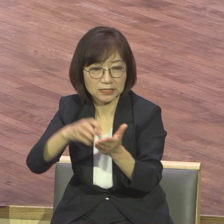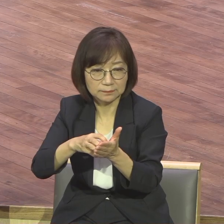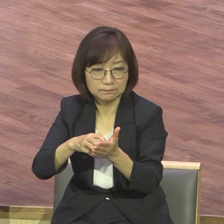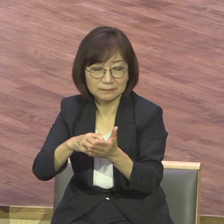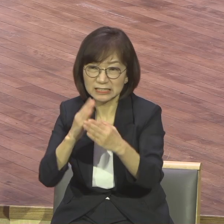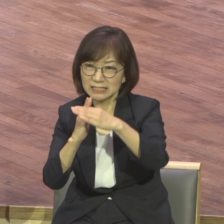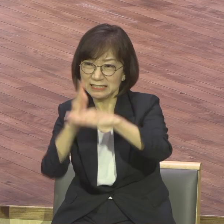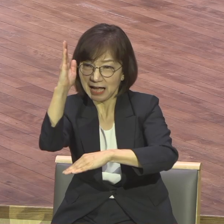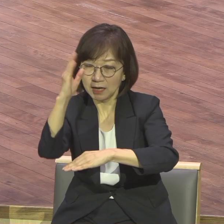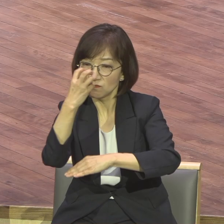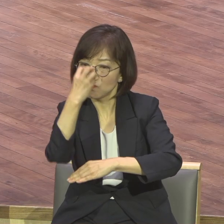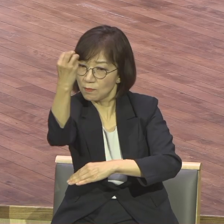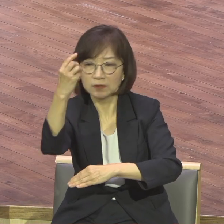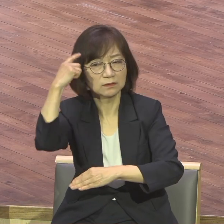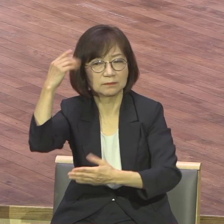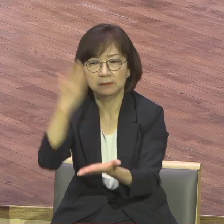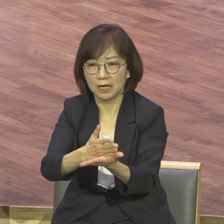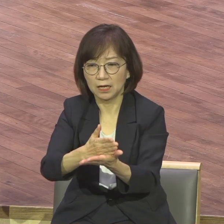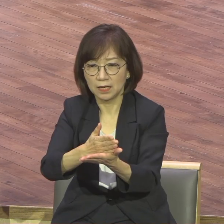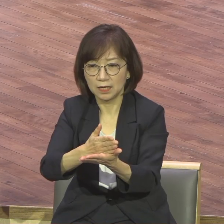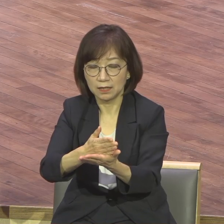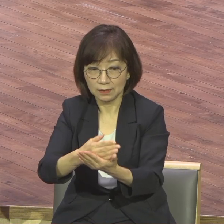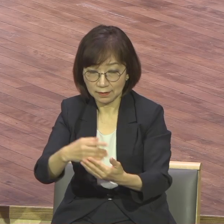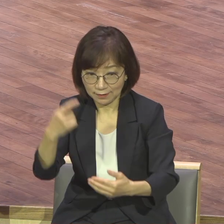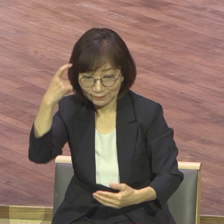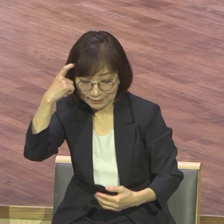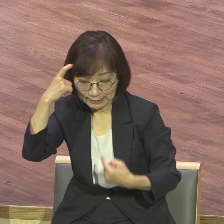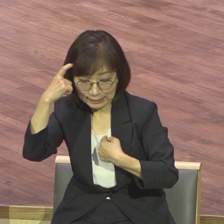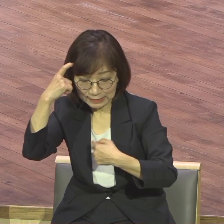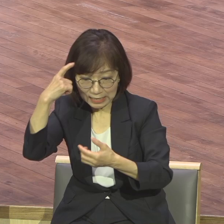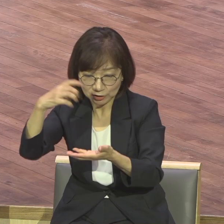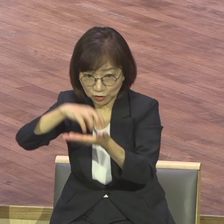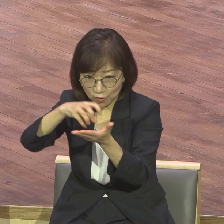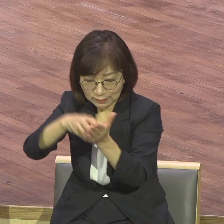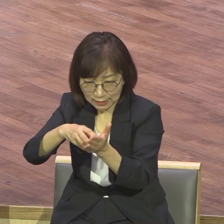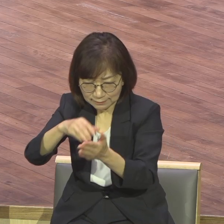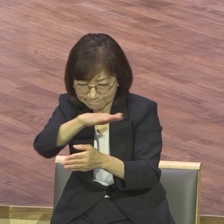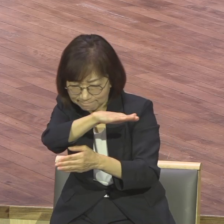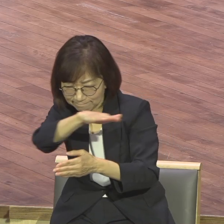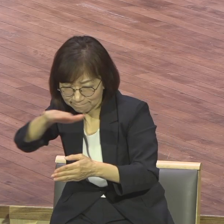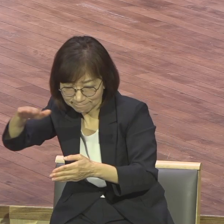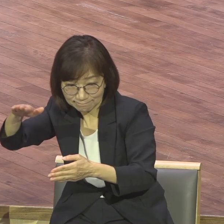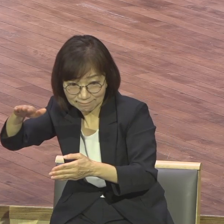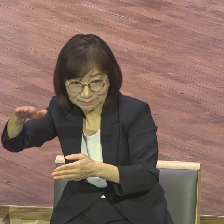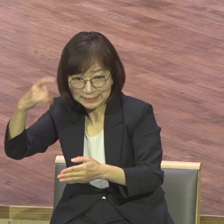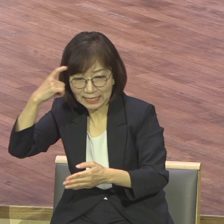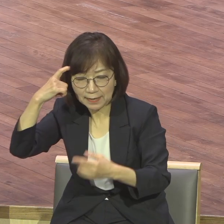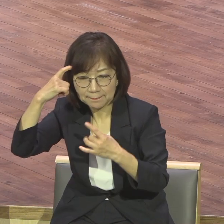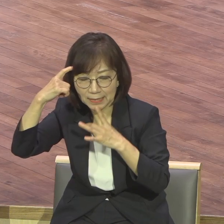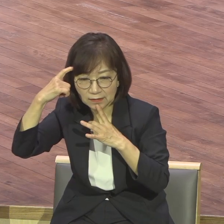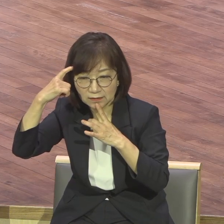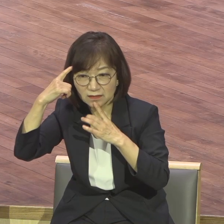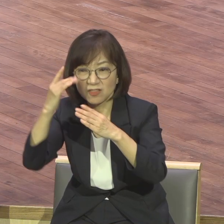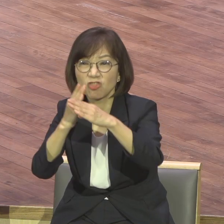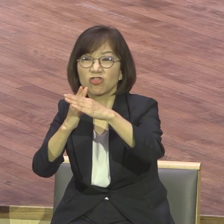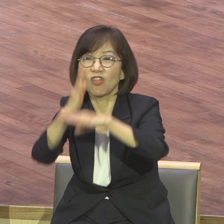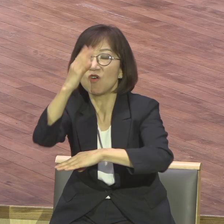생각할 그 이상의 생각을 품지 마라 이 말을 쉽게 말해서 주제 파악 좀 해라 라는 얘기예요 아시겠어요